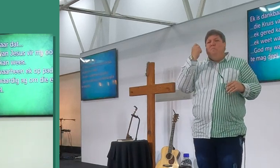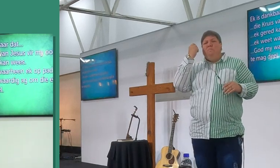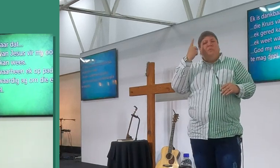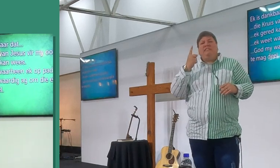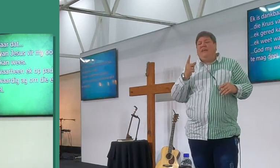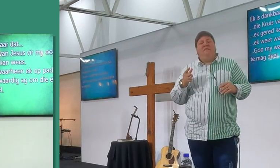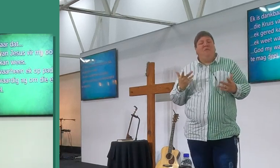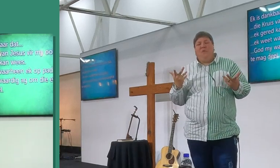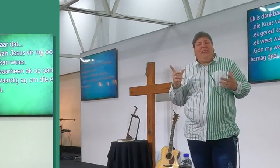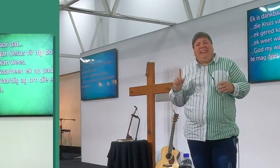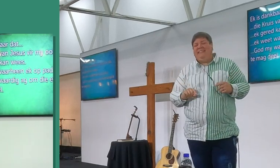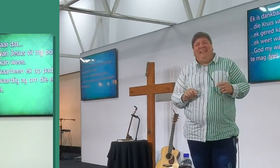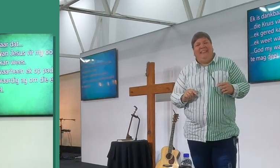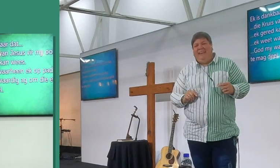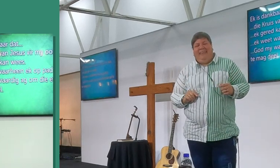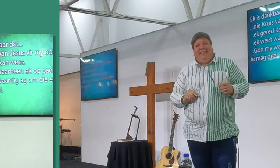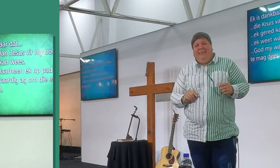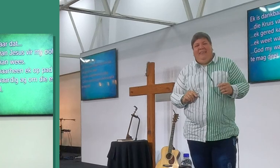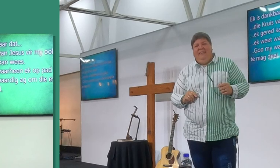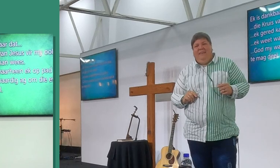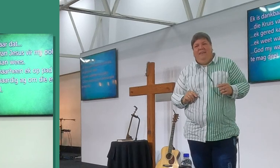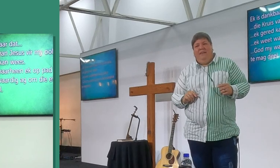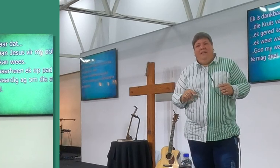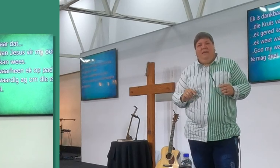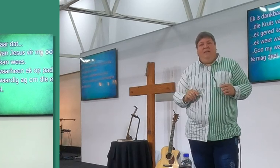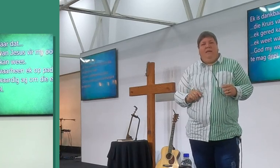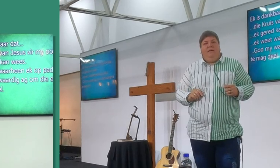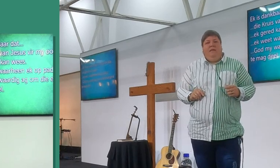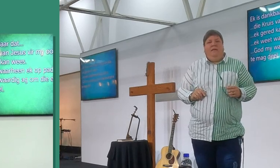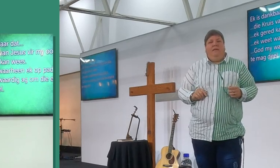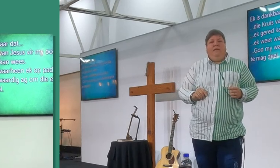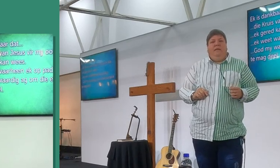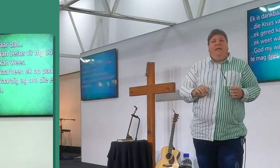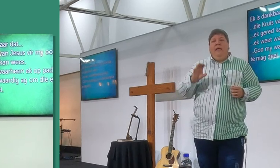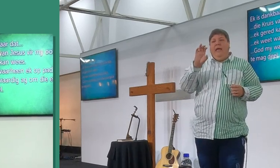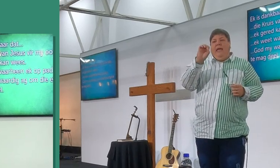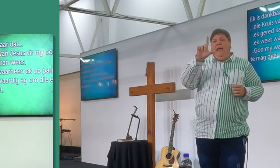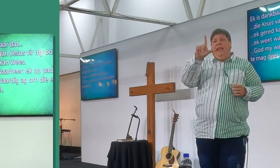verbeel jyself, verbeel jyself, Elon Musk bel jou,